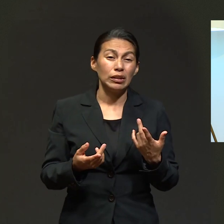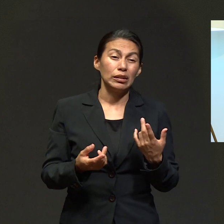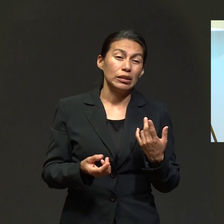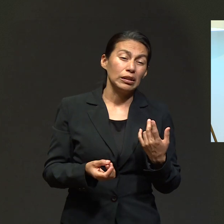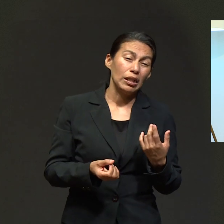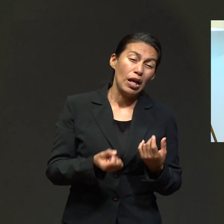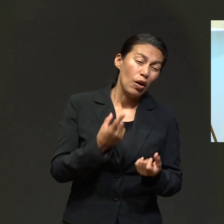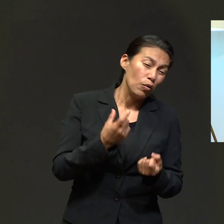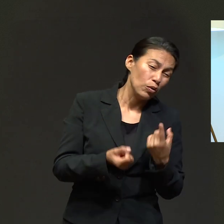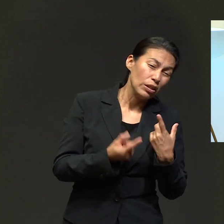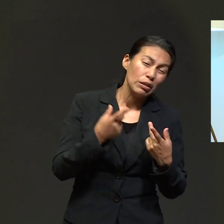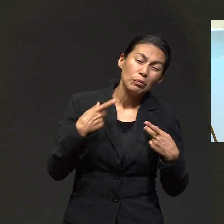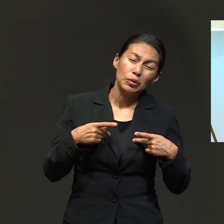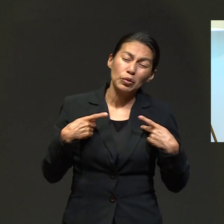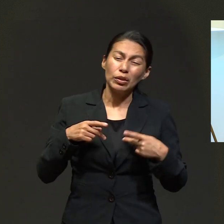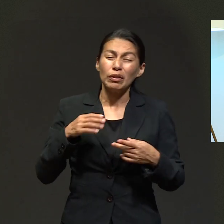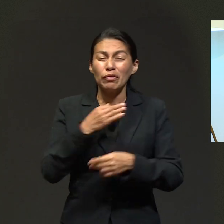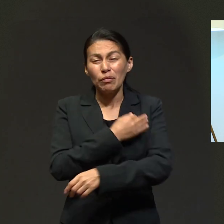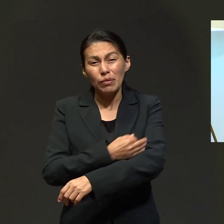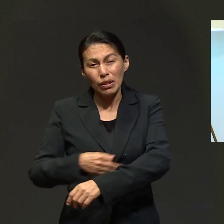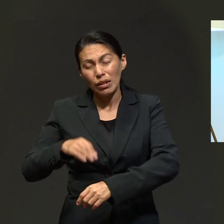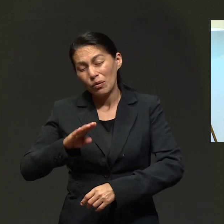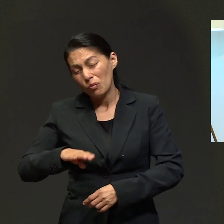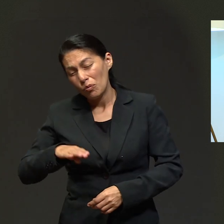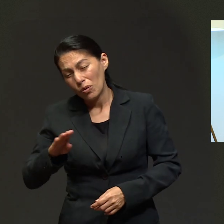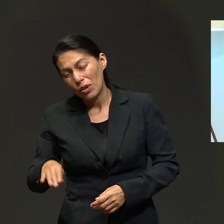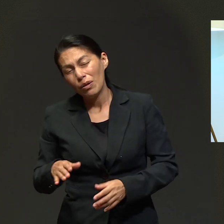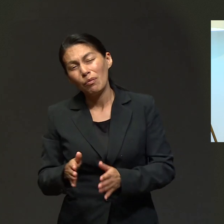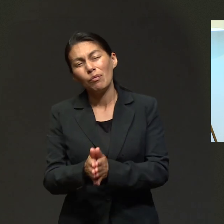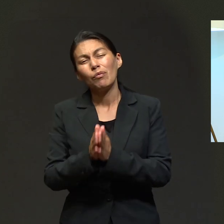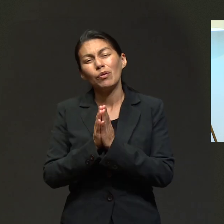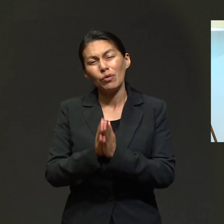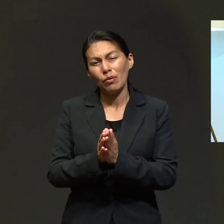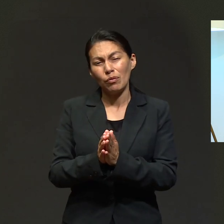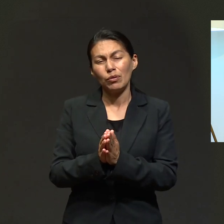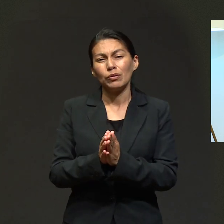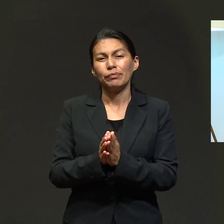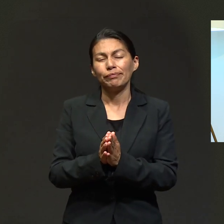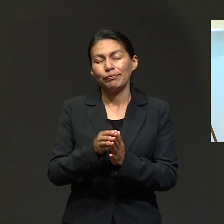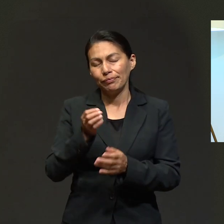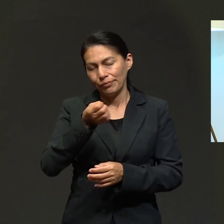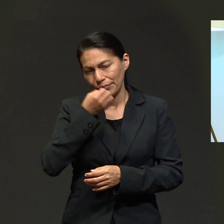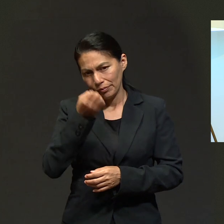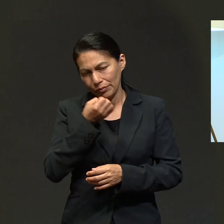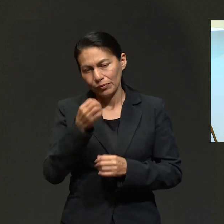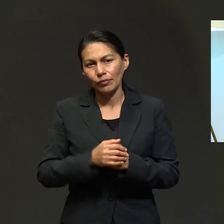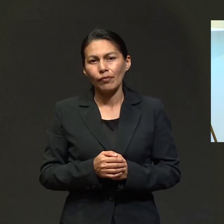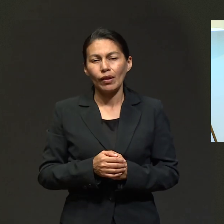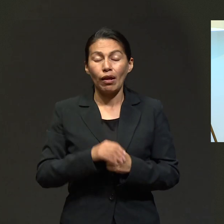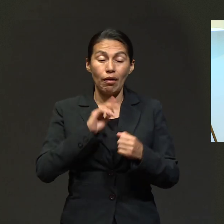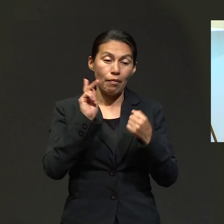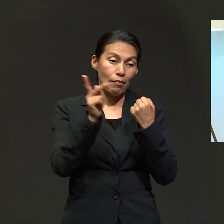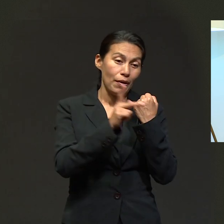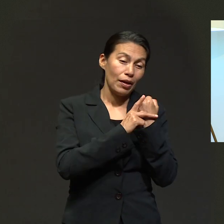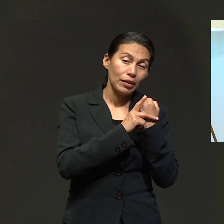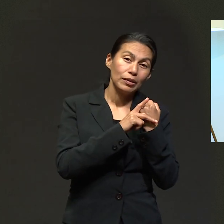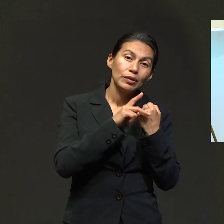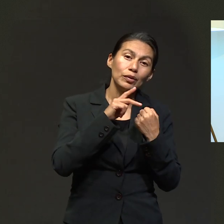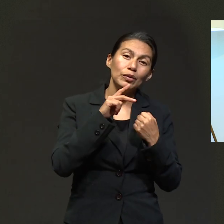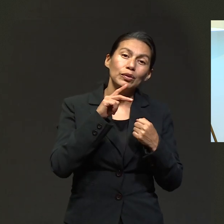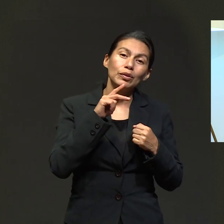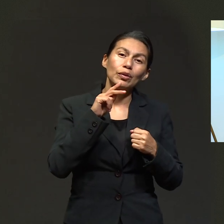Y sigamos orando por Ucrania, recuerden que estamos orando y también